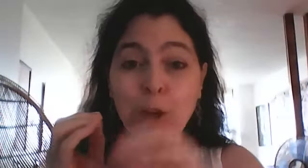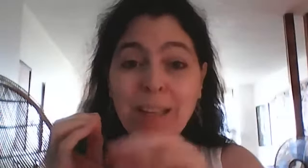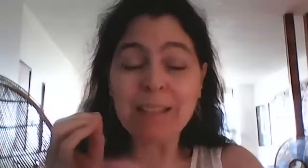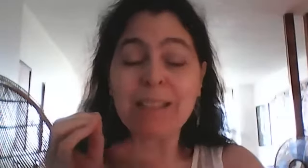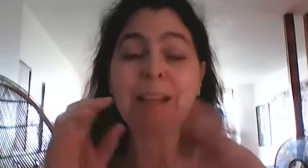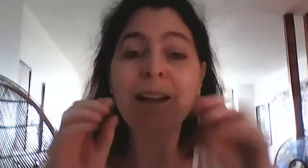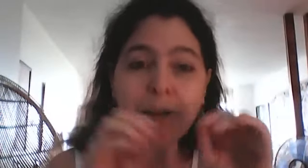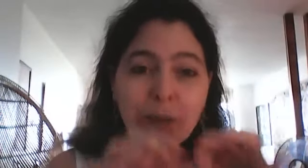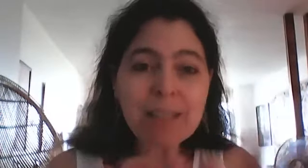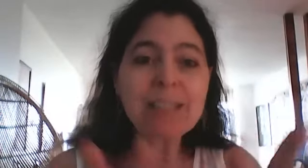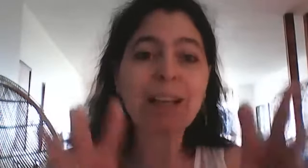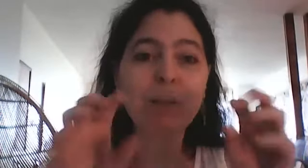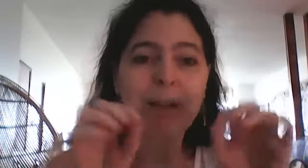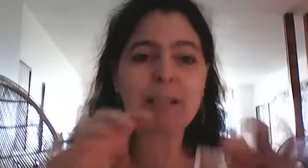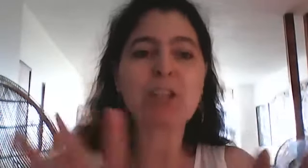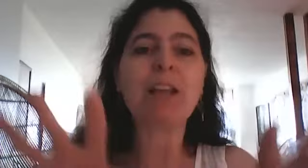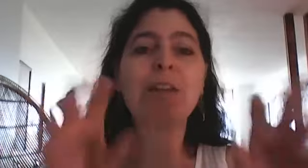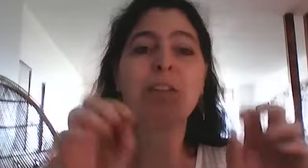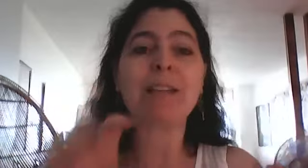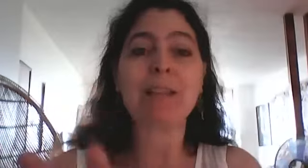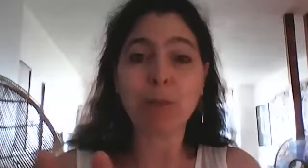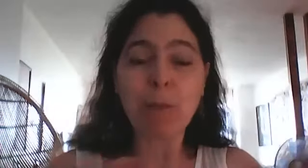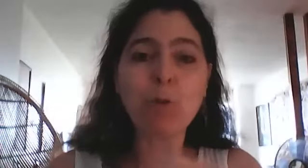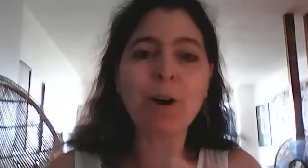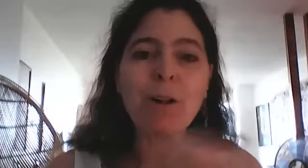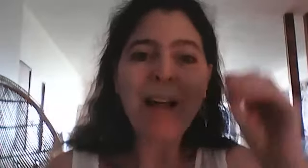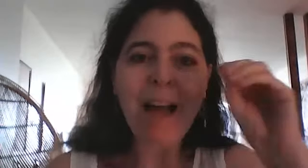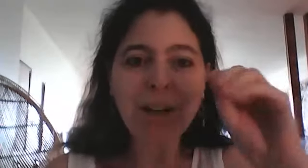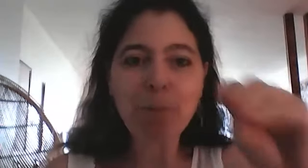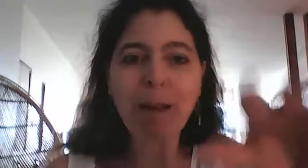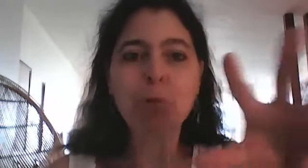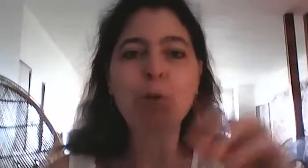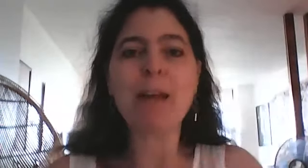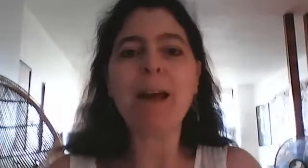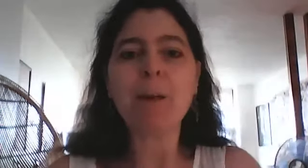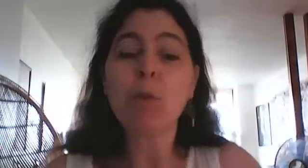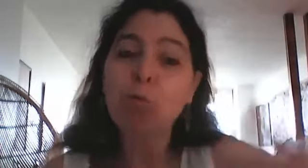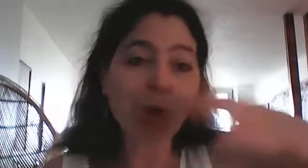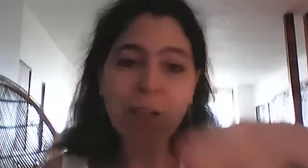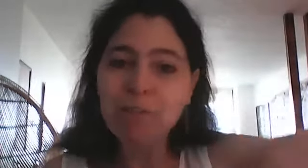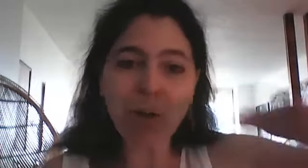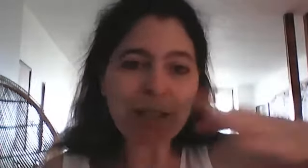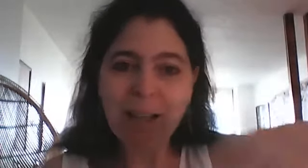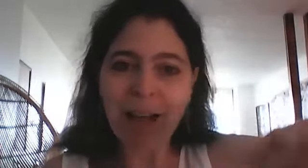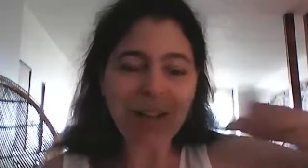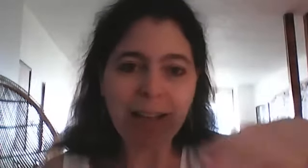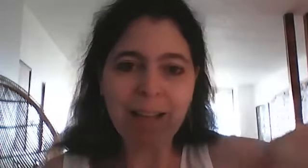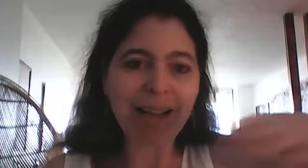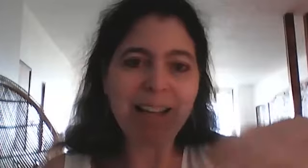localisés envoyer directement l'énergie avec votre intention d'amour avec le parapluie lumière vous pourriez le faire aussi avec la